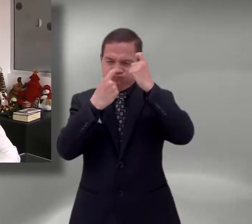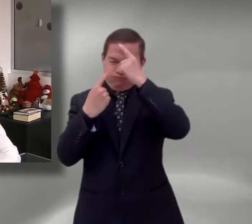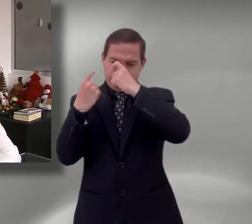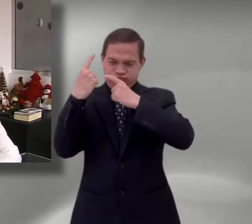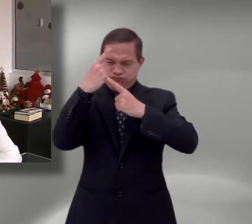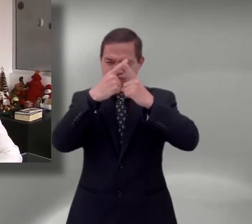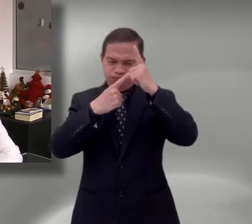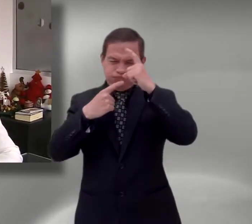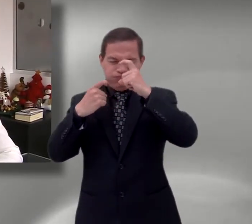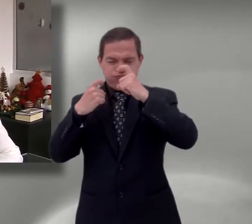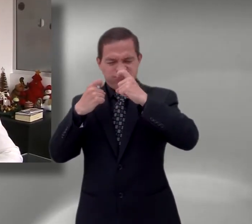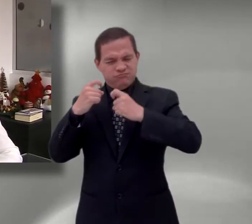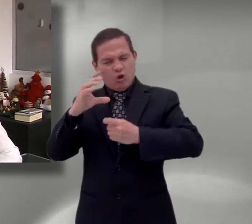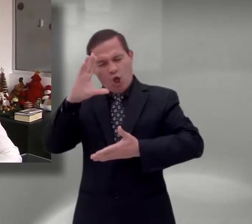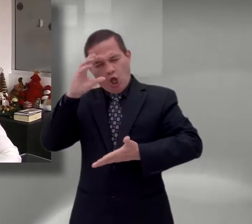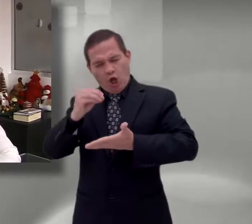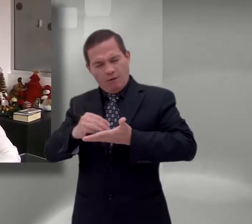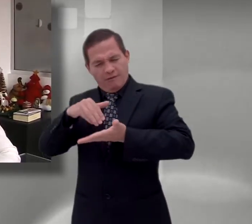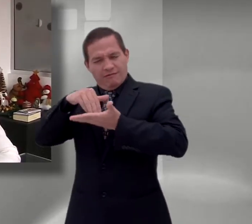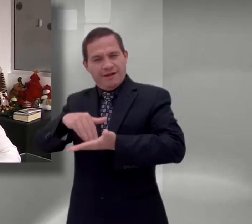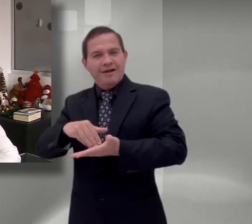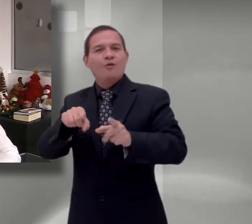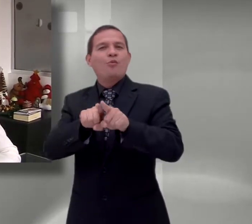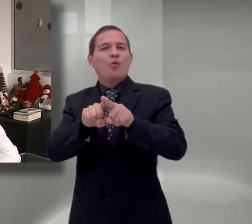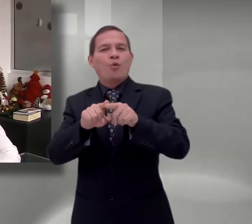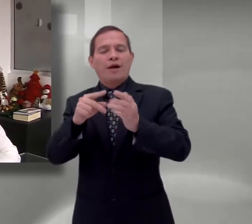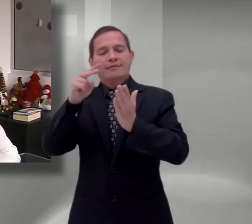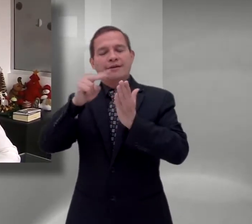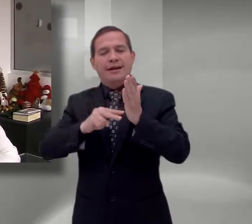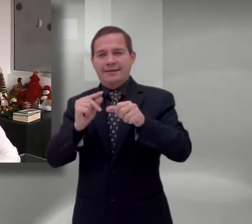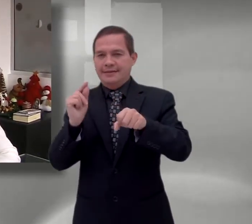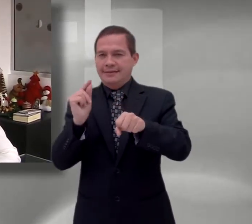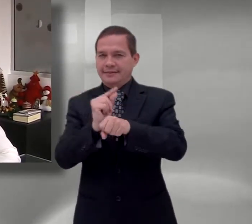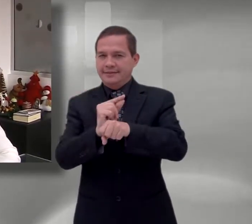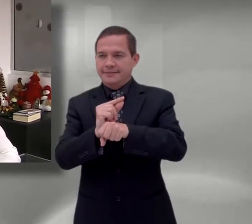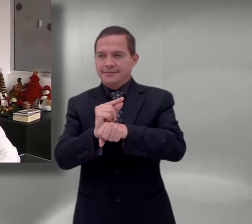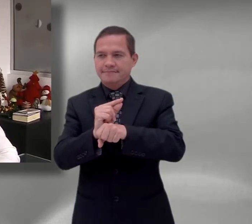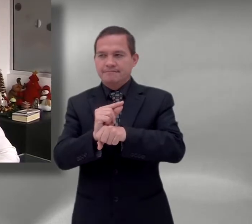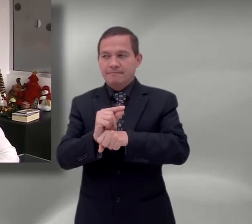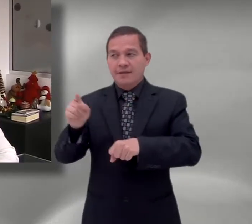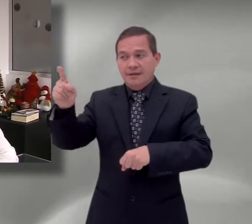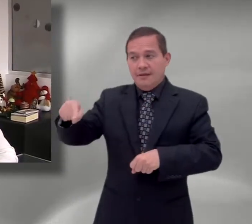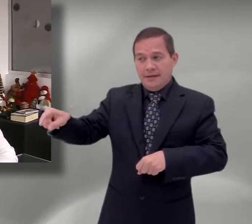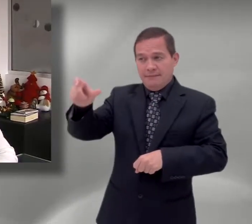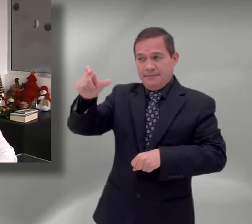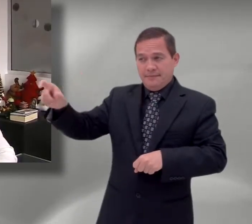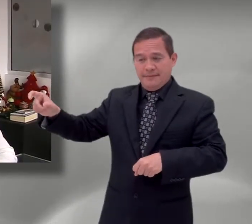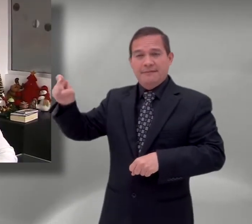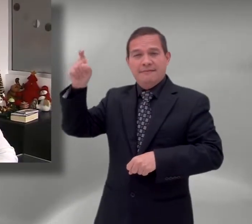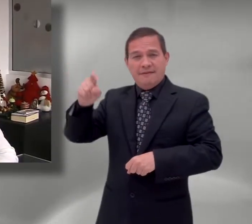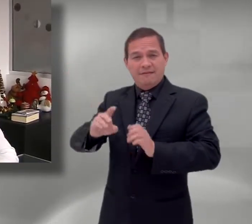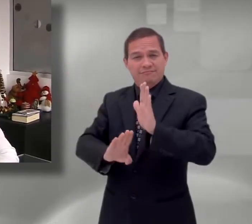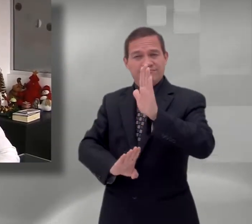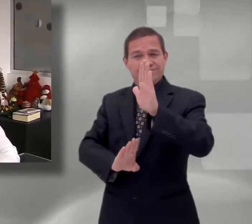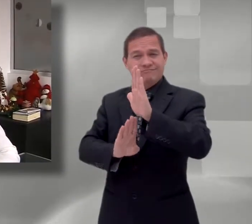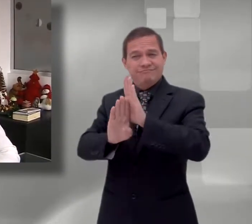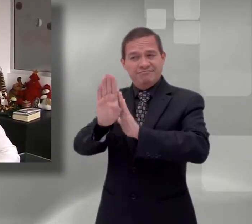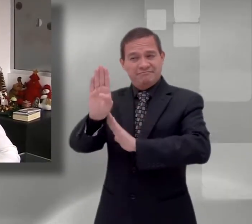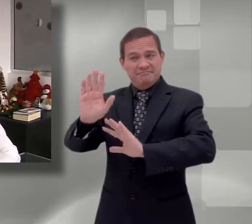disposición para asumir nuevos propósitos en el acceso al conocimiento y además el posterior desempeño laboral.